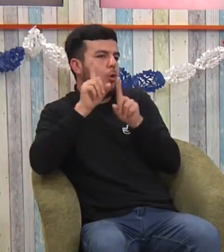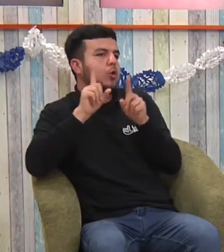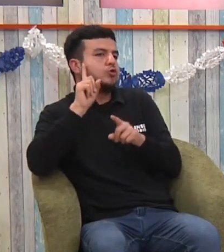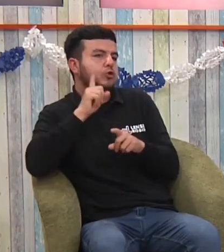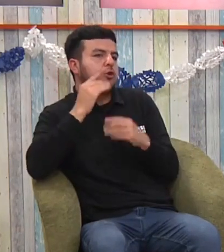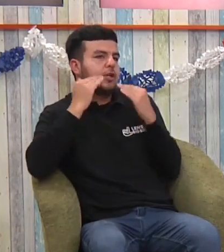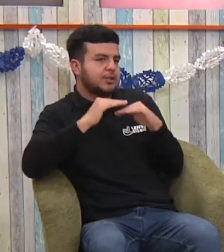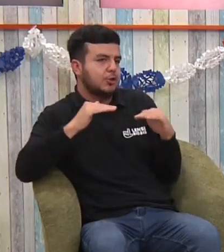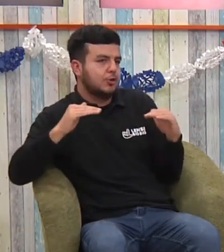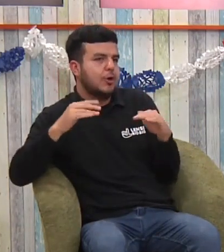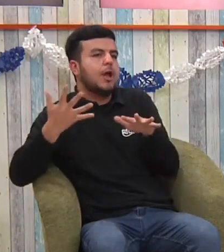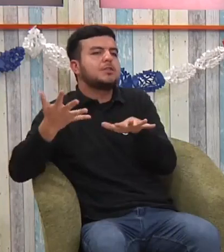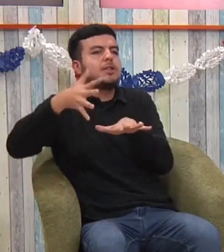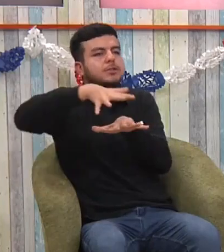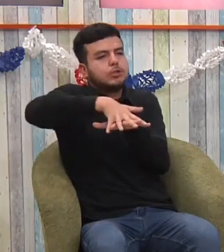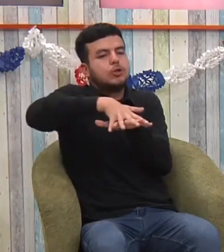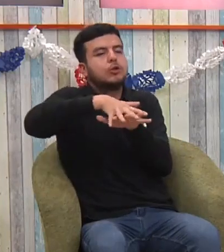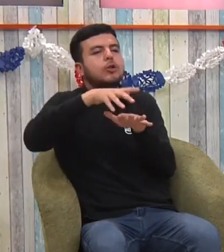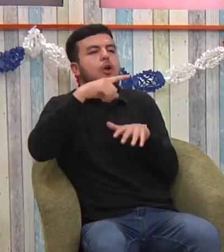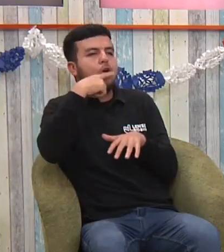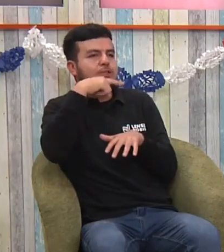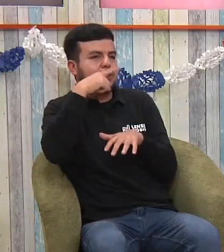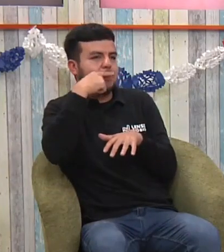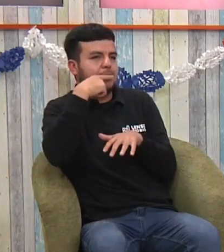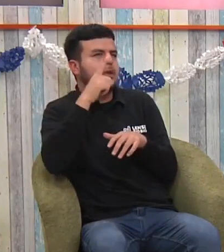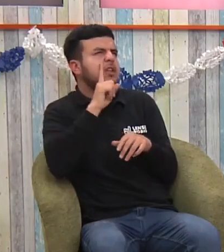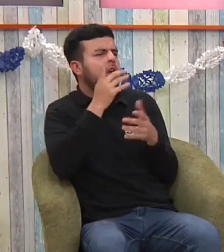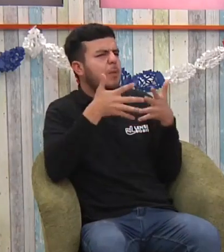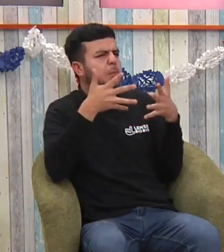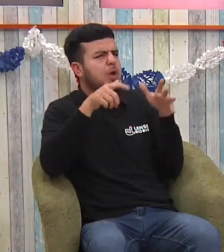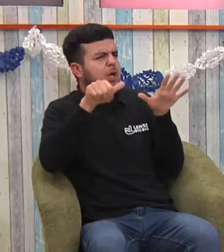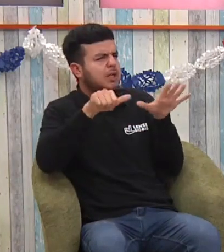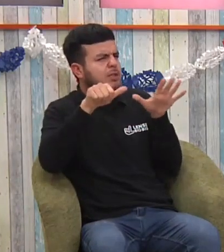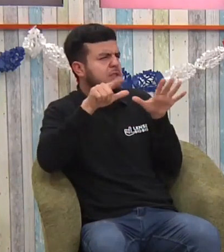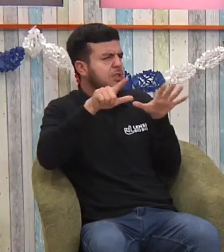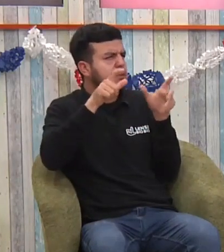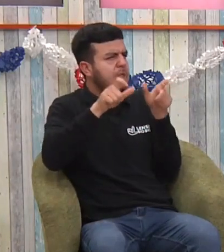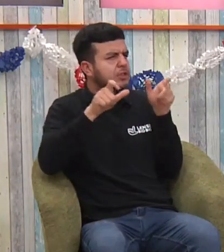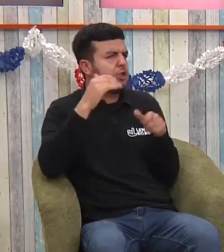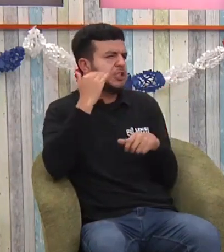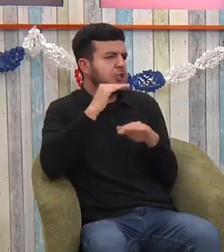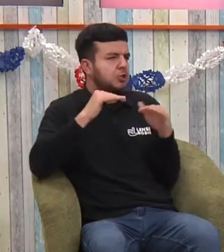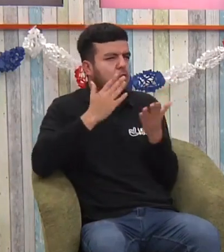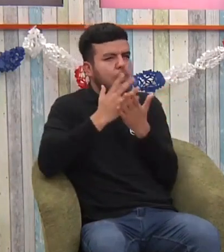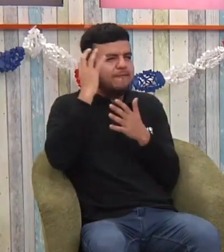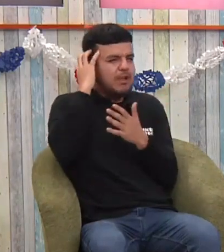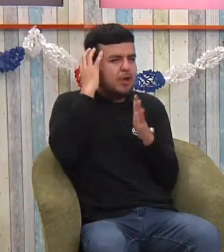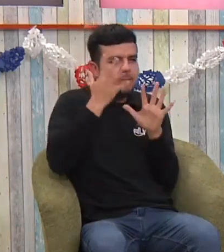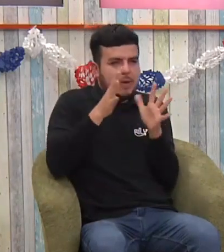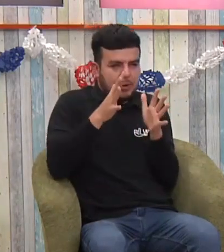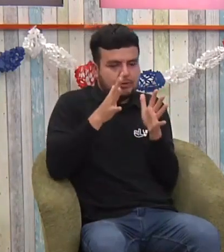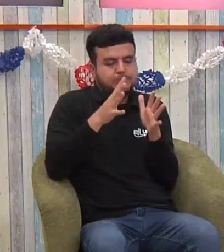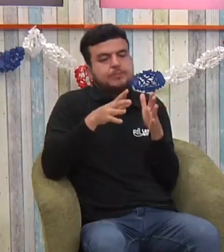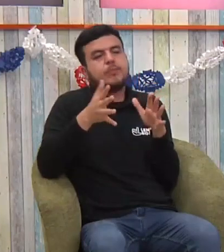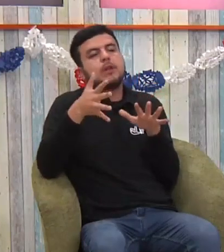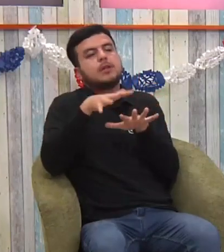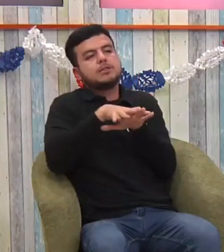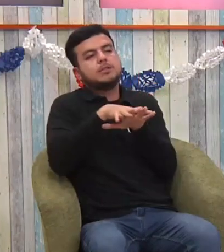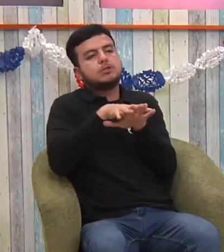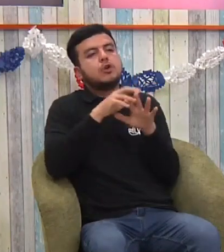Bio Bio, aquí en Concepción, es un colegio con integración, en el que hay, creo que, 16 o 17 estudiantes sordos. No estoy seguro, un dato que no